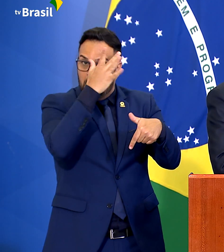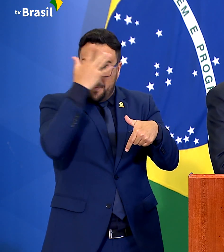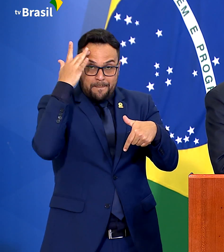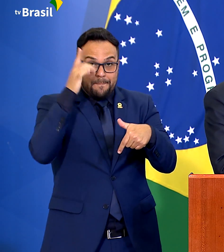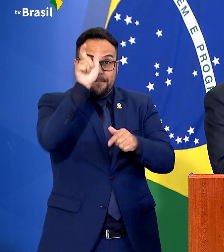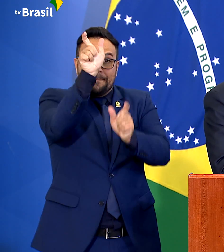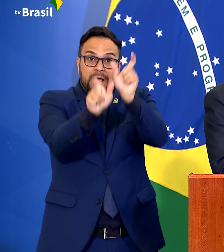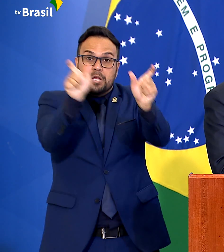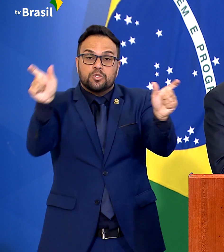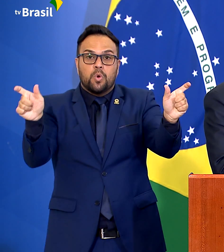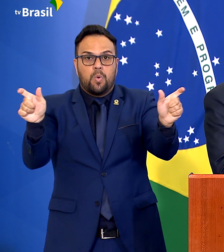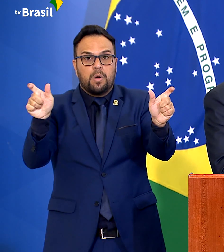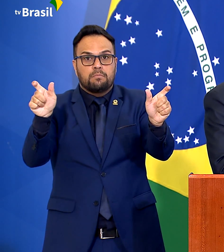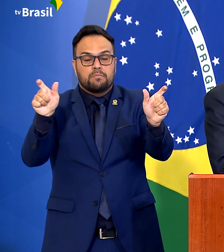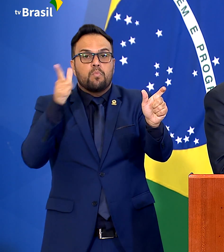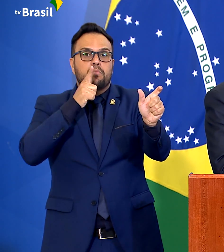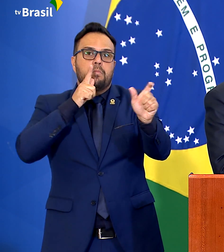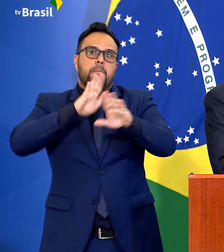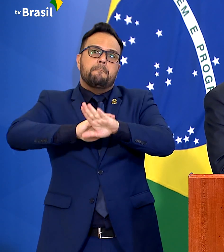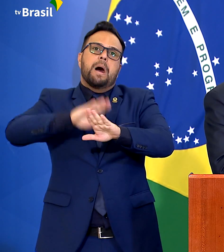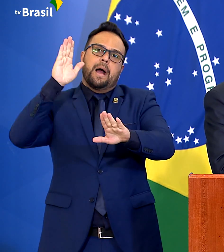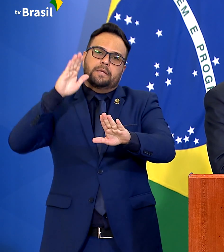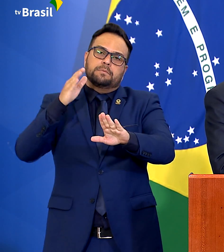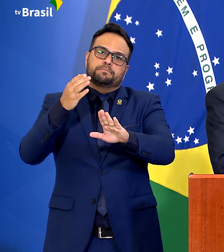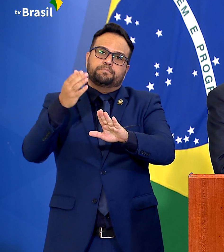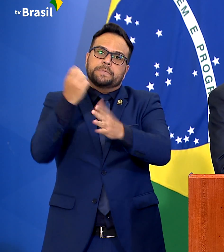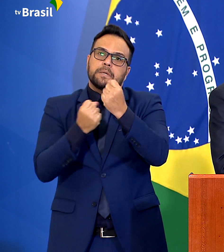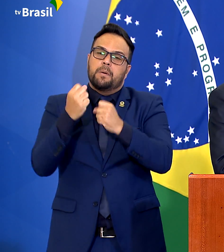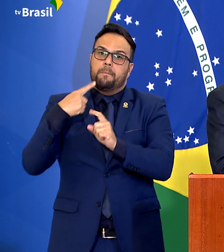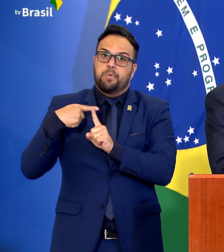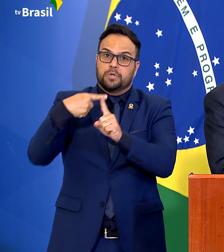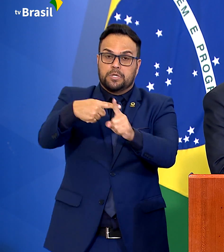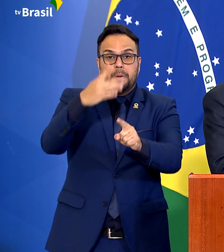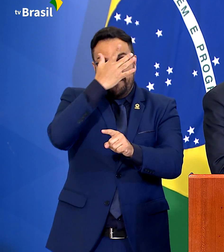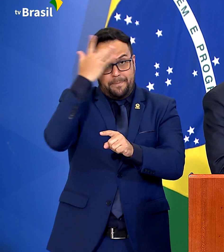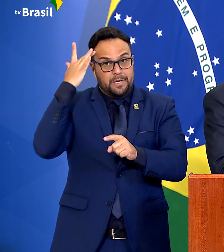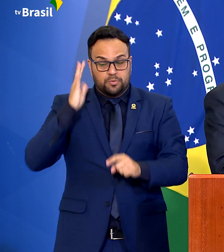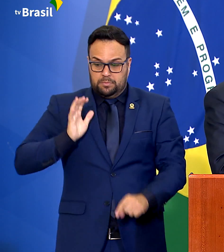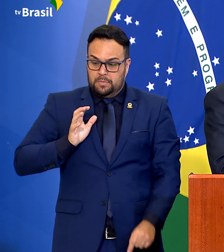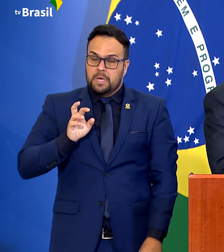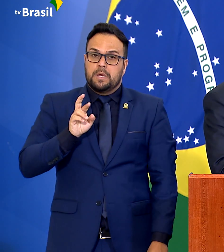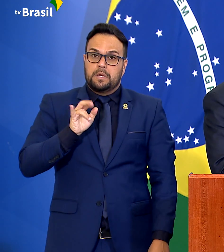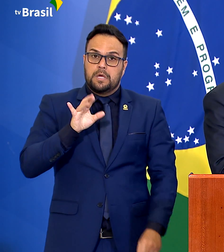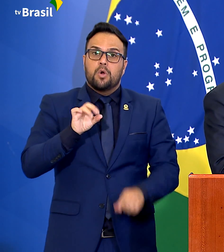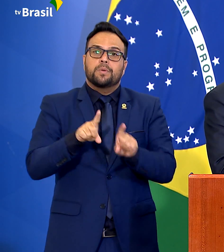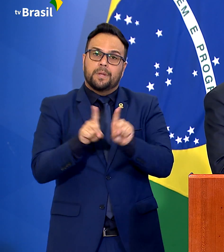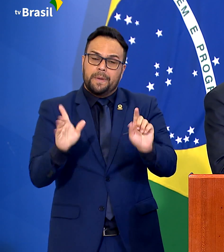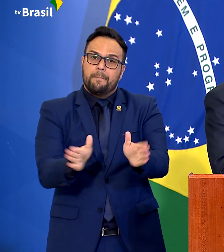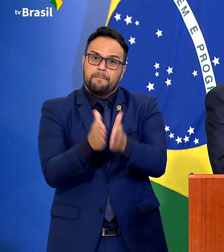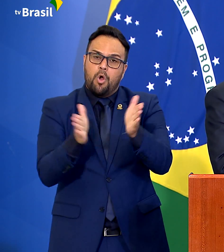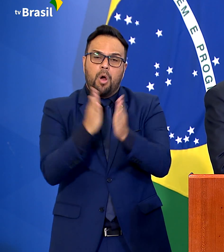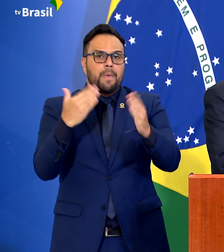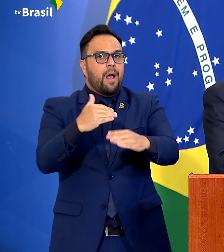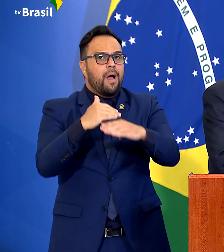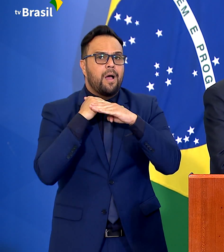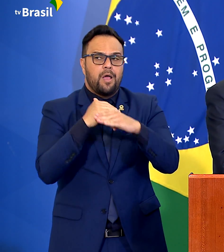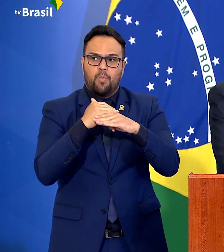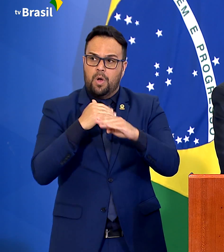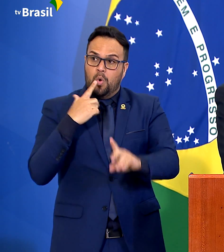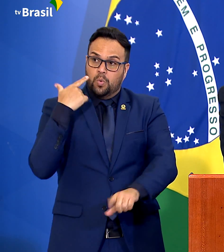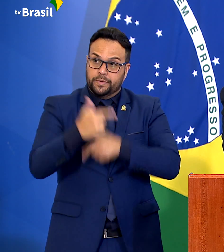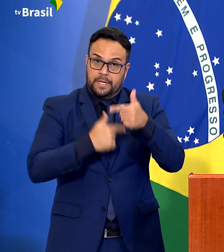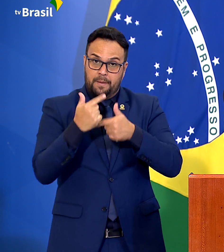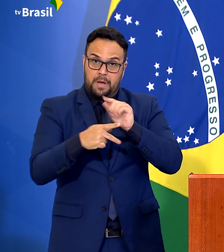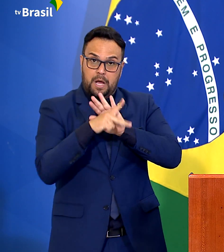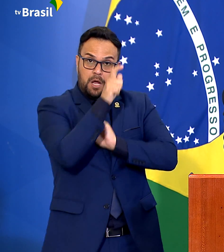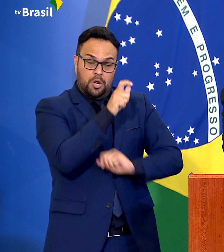é a população. Se beneficiam ricos e pobres, sem exceção. O trabalho do Paulo